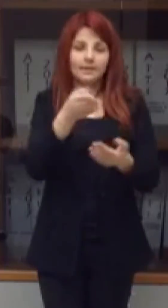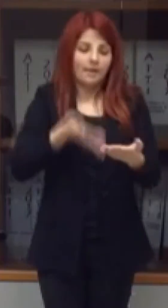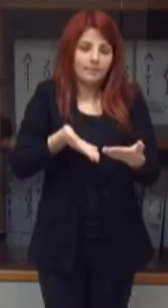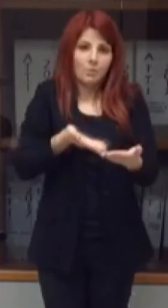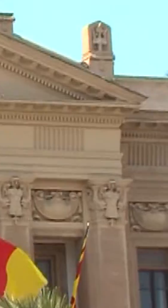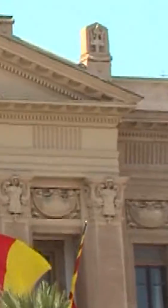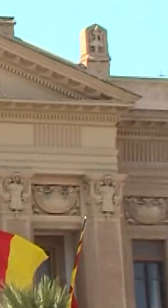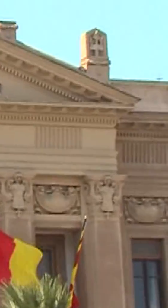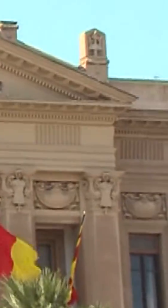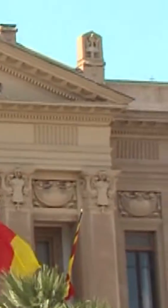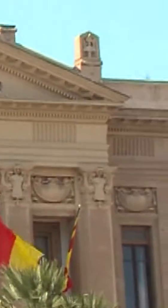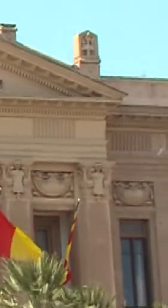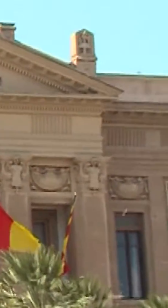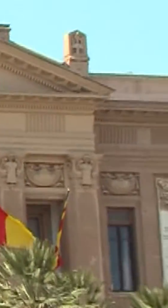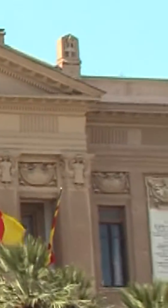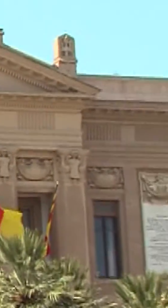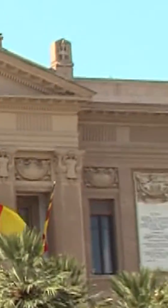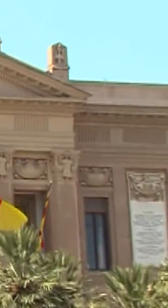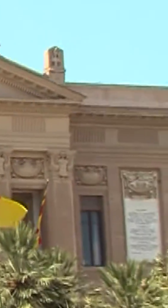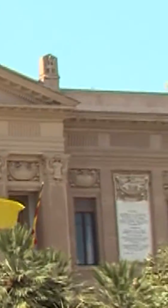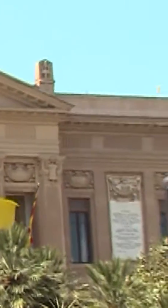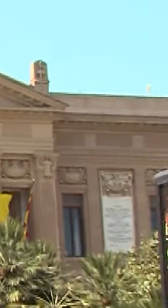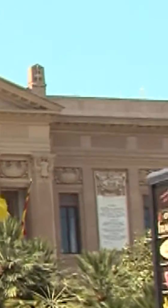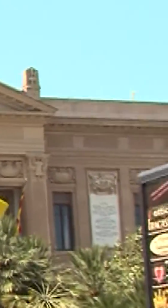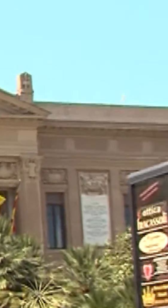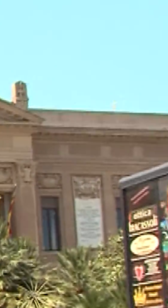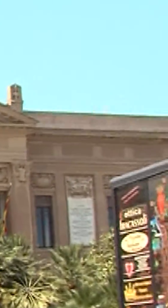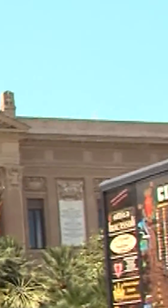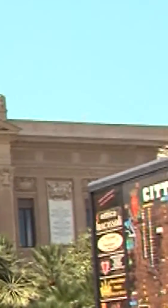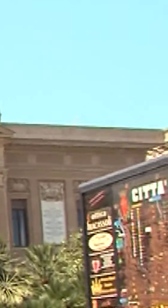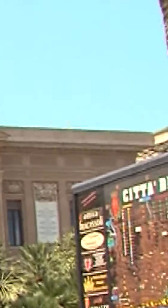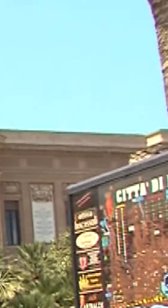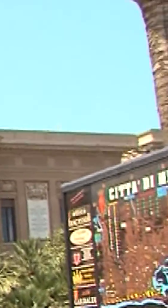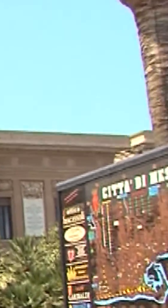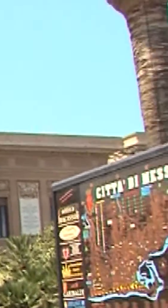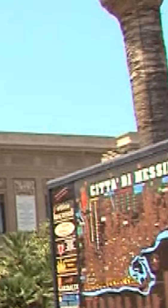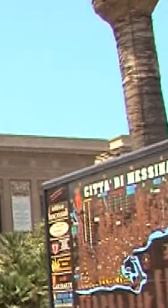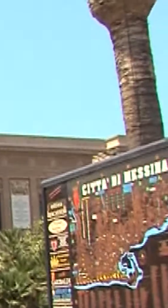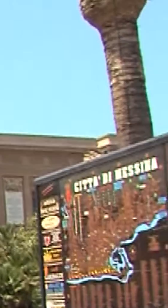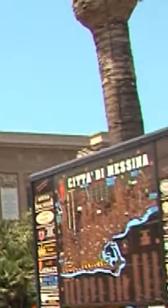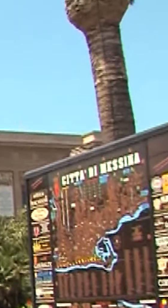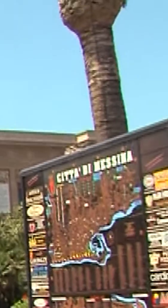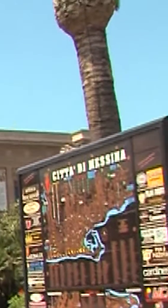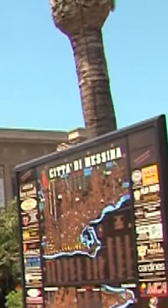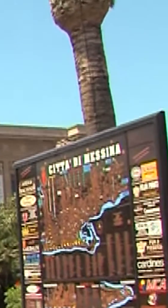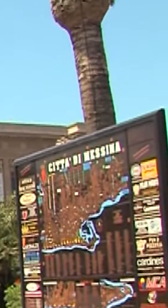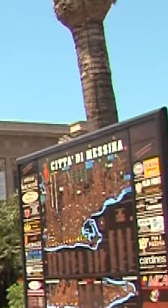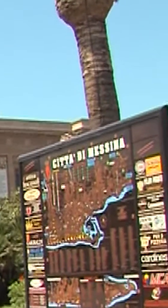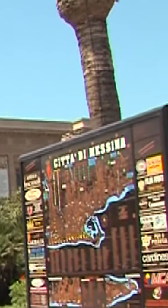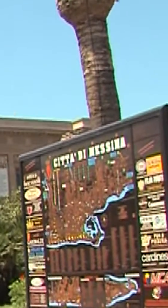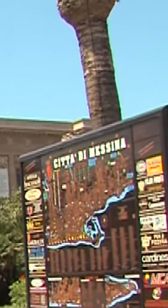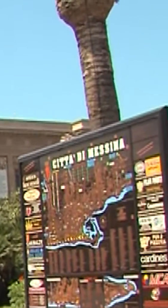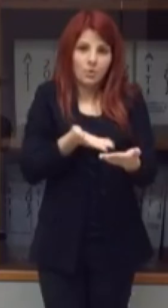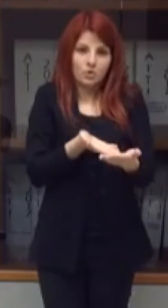annunciata. Da mie riservate notizie, in tutta la provincia di Messina ci sono appena 10 posti letto disponibili in rianimazione in Sicilia.